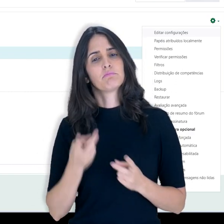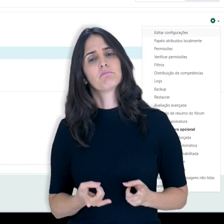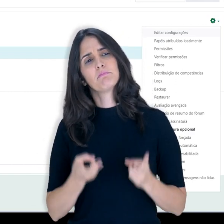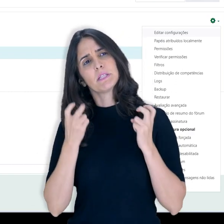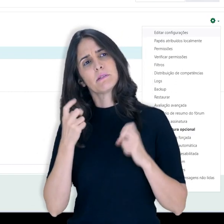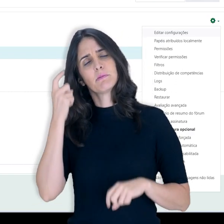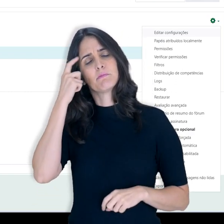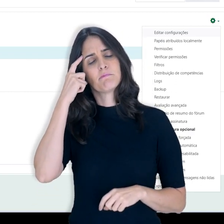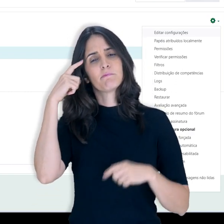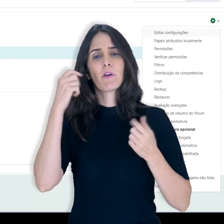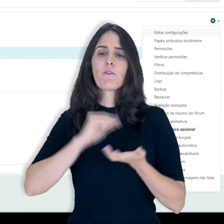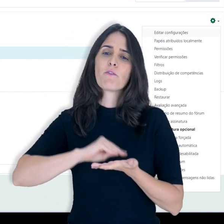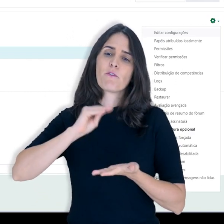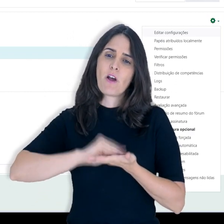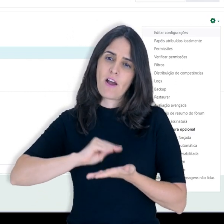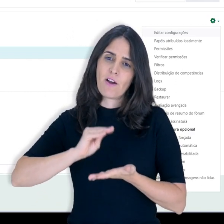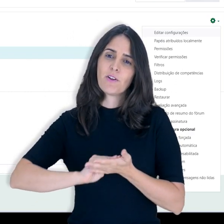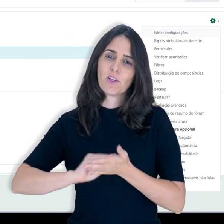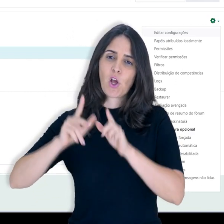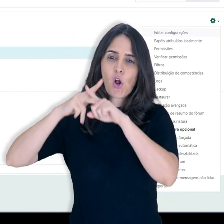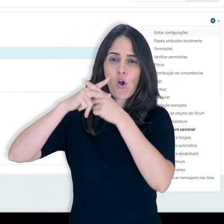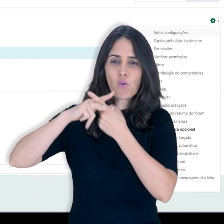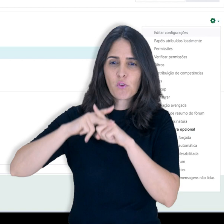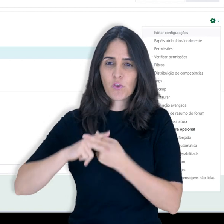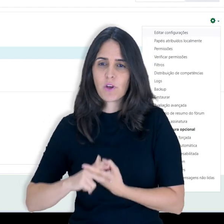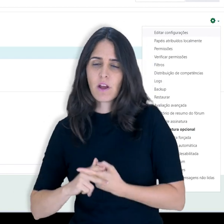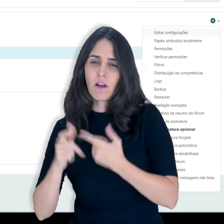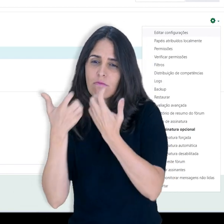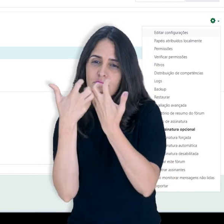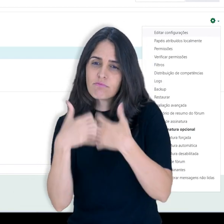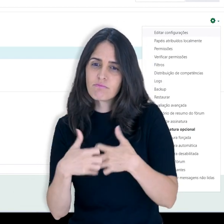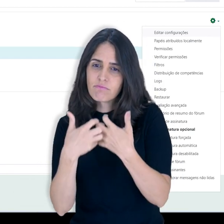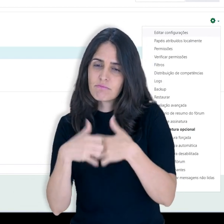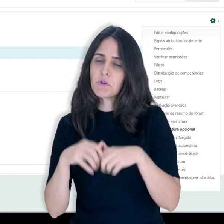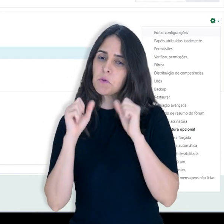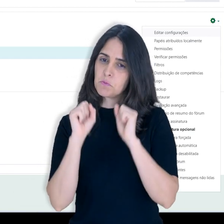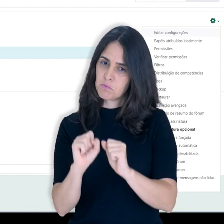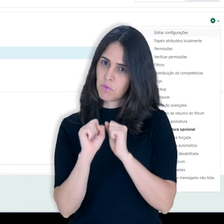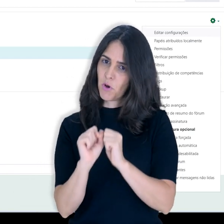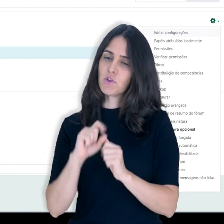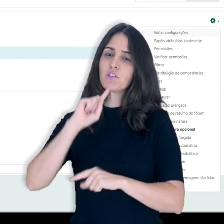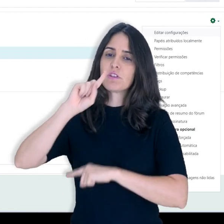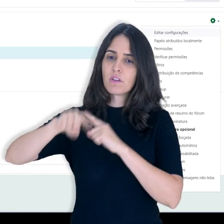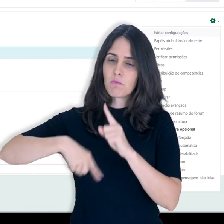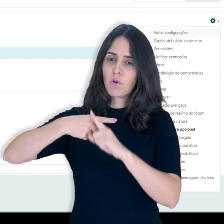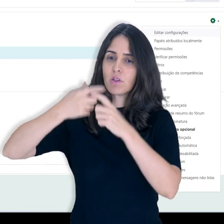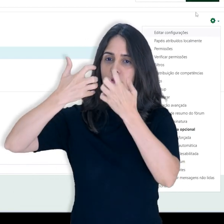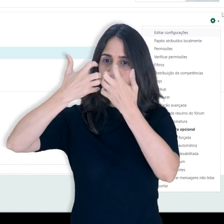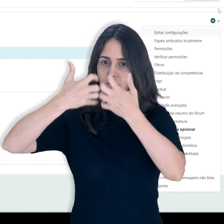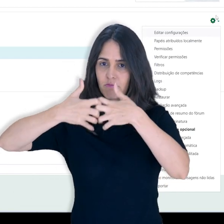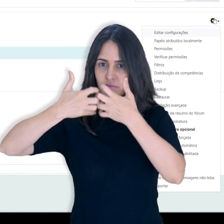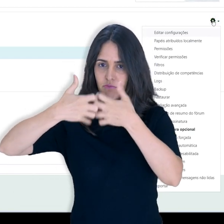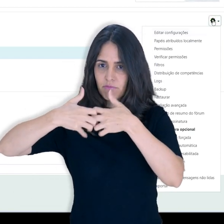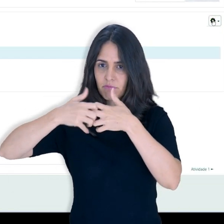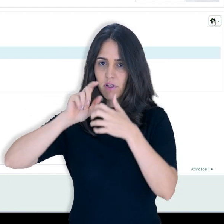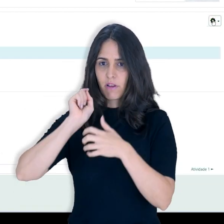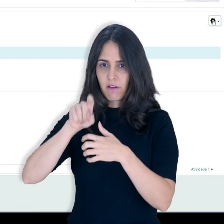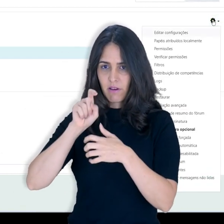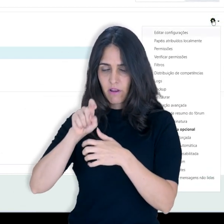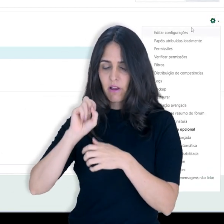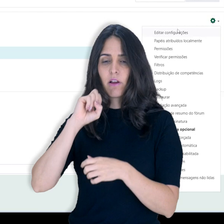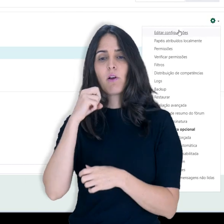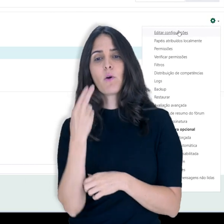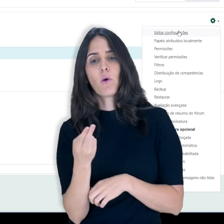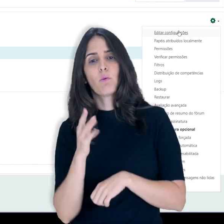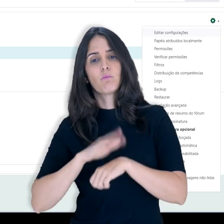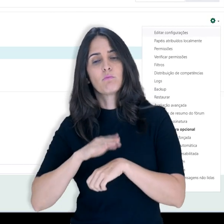nos darmos conta que precisamos ainda fazer algumas configurações. Então, você sempre pode, aqui na